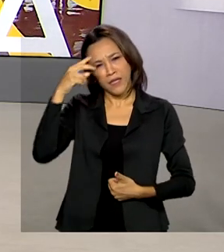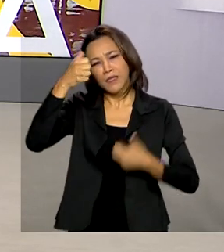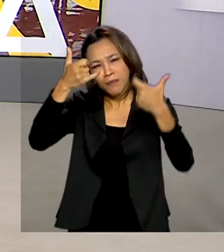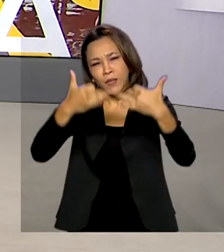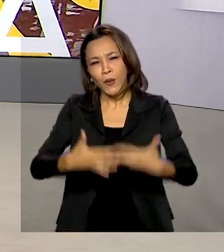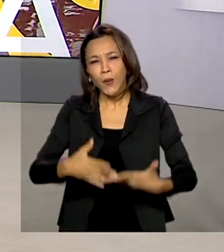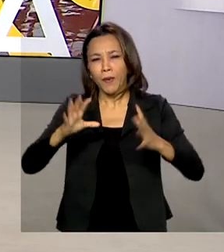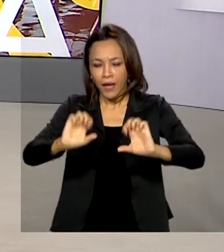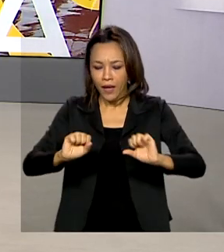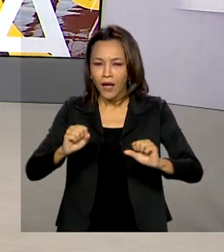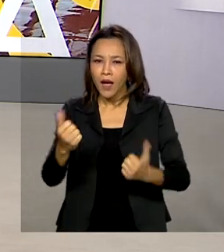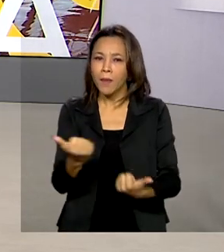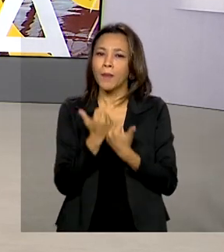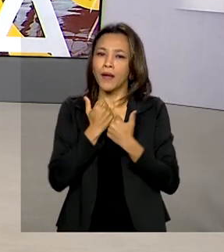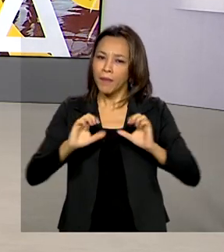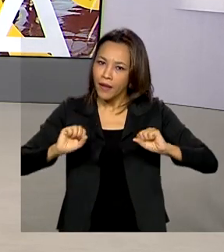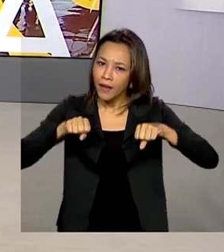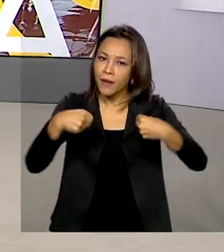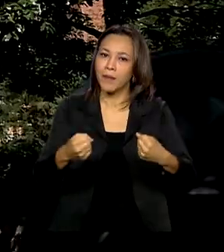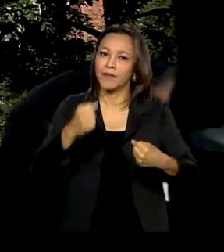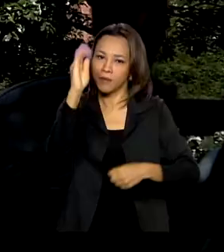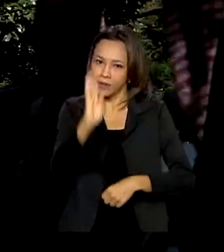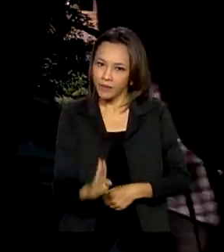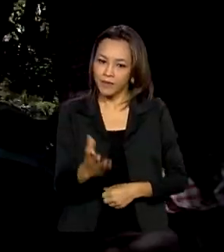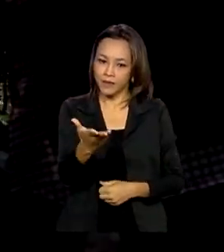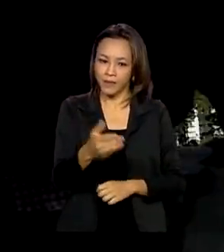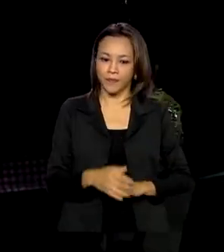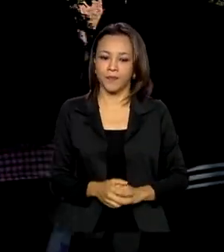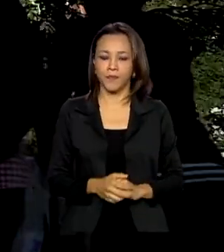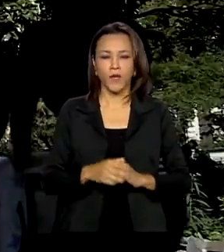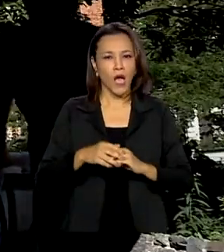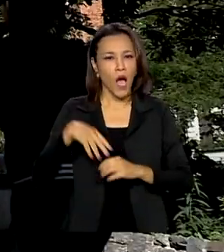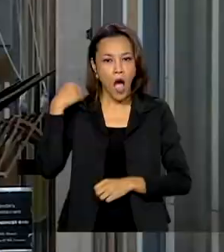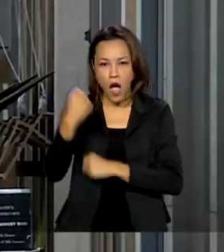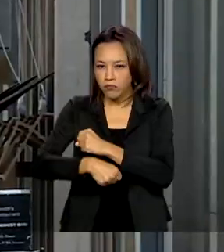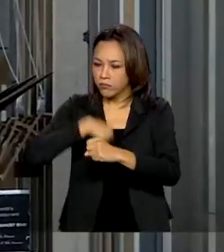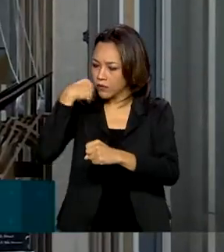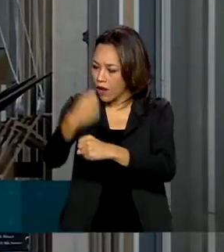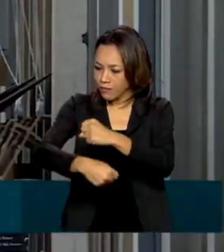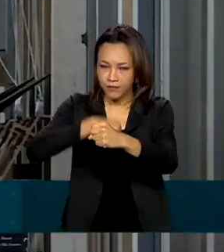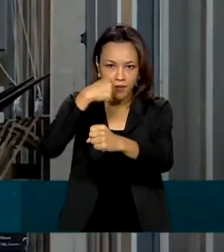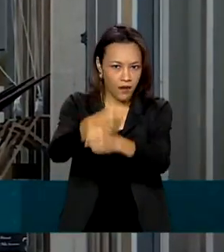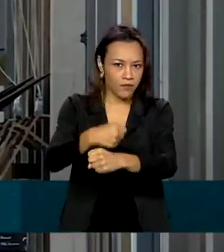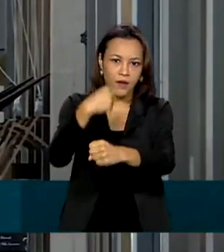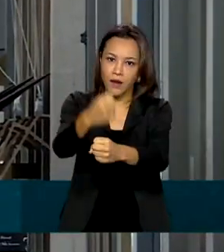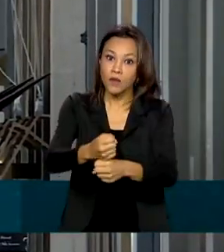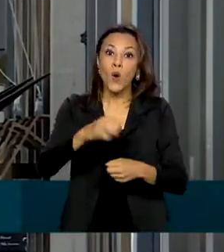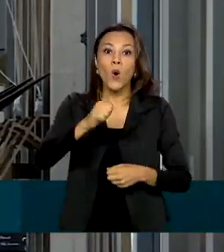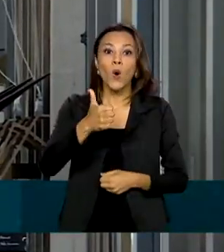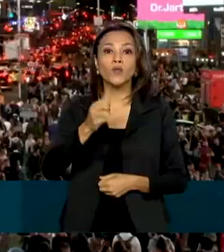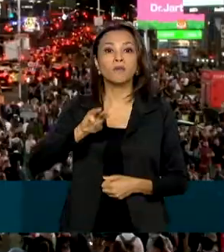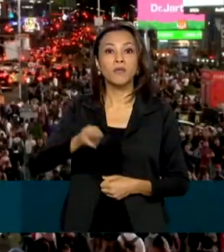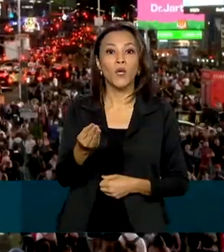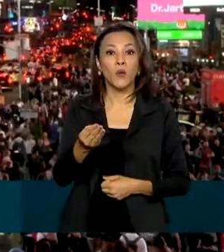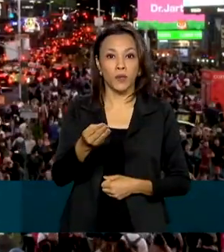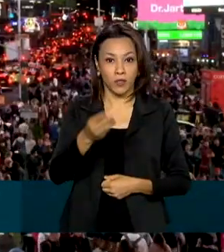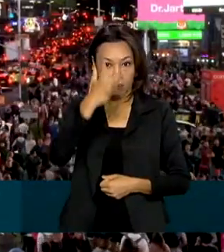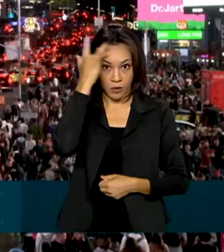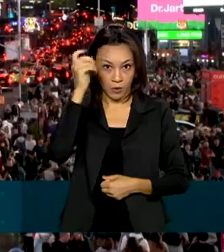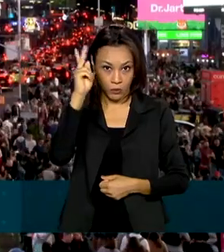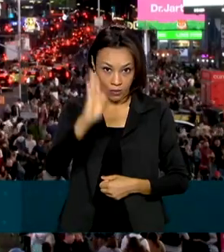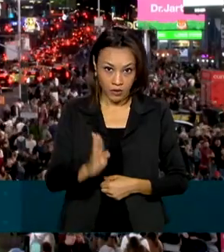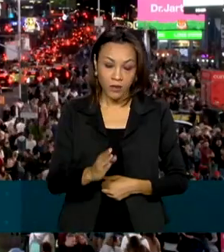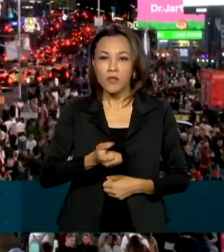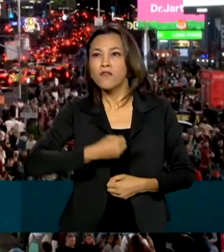recuperação econômica do país. Todos os anos, cerca de 11 milhões de brasileiros saem do país